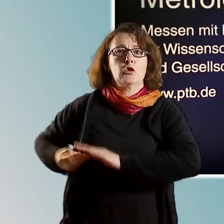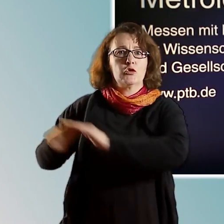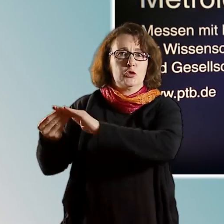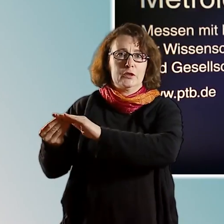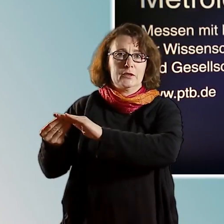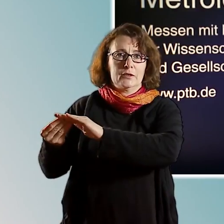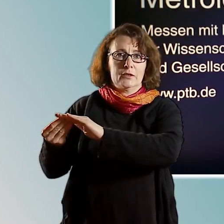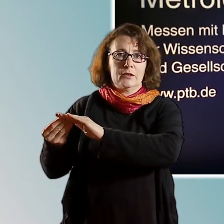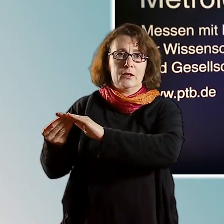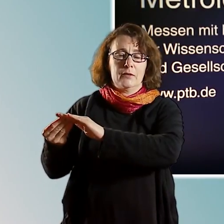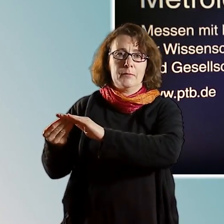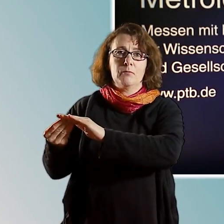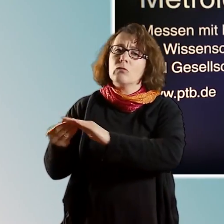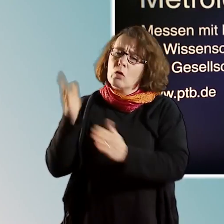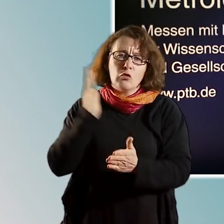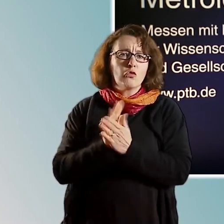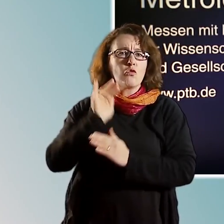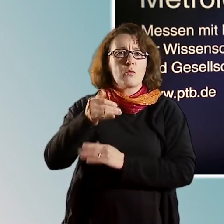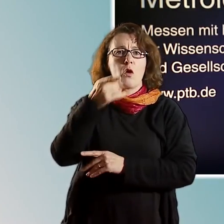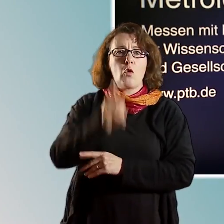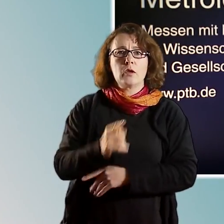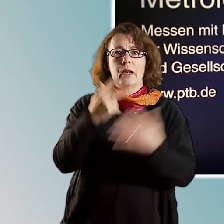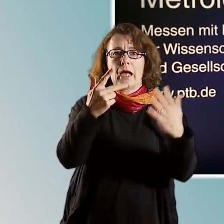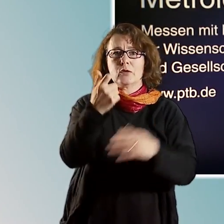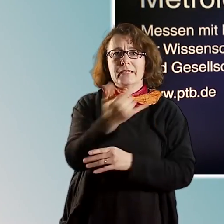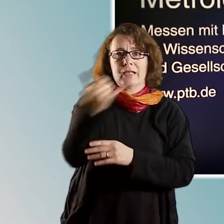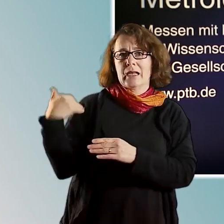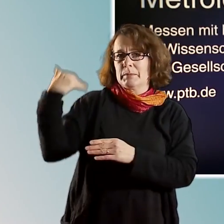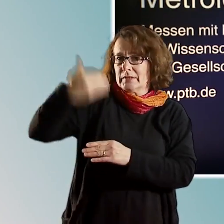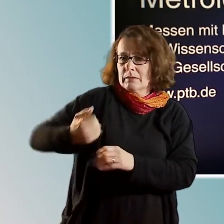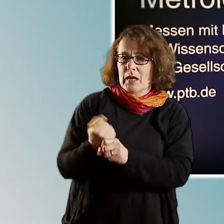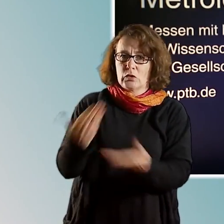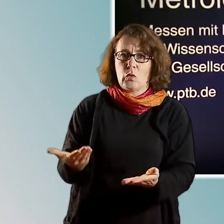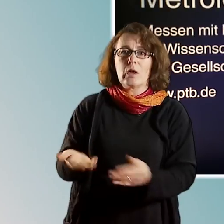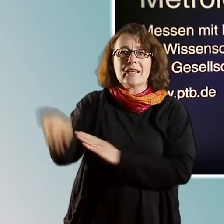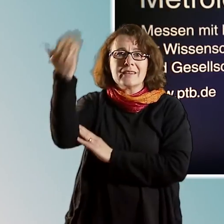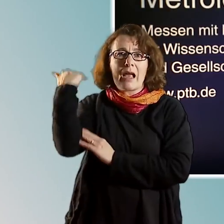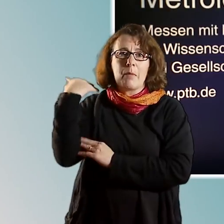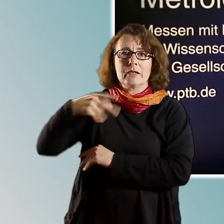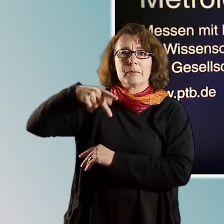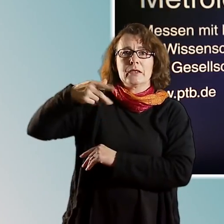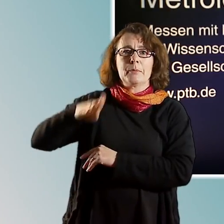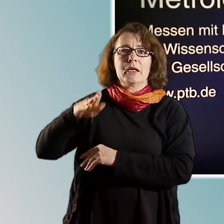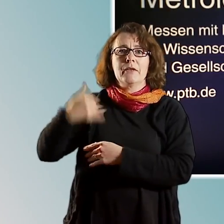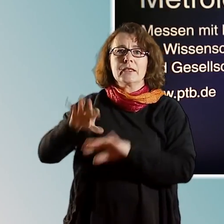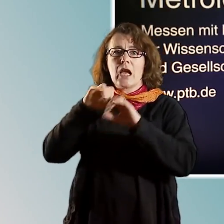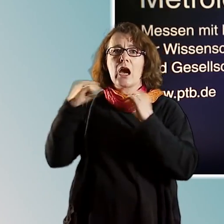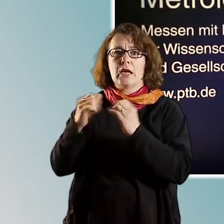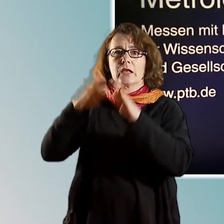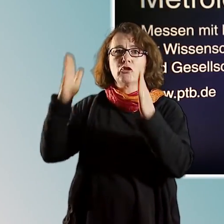das tun wir übrigens schon seit über 128 Jahren, als die PDB damals noch als Reichsanstalt von Werner von Siemens und Hermann